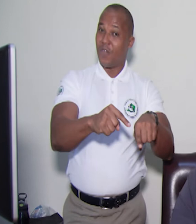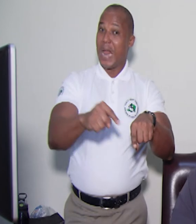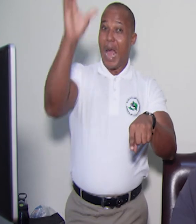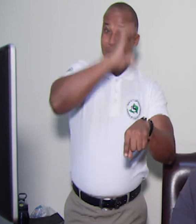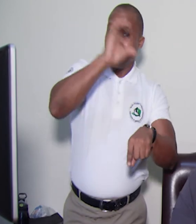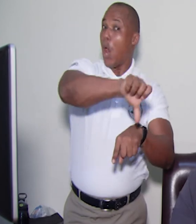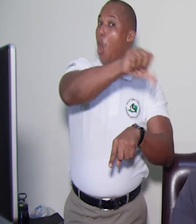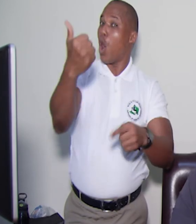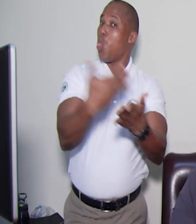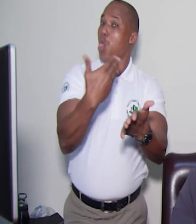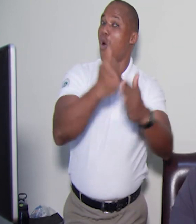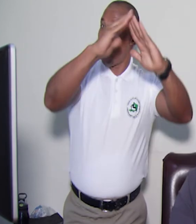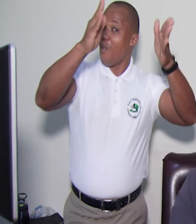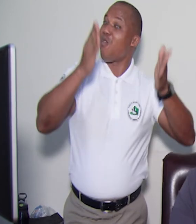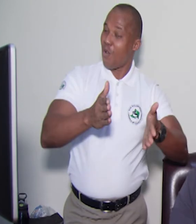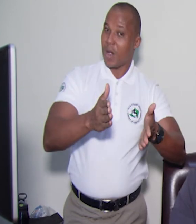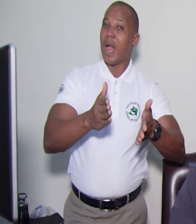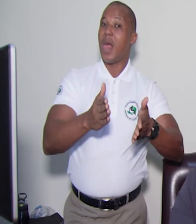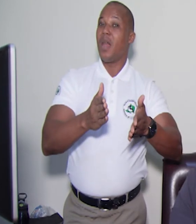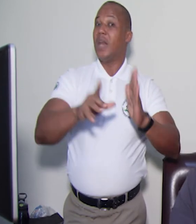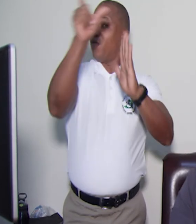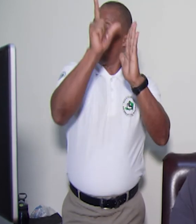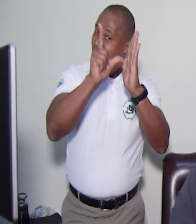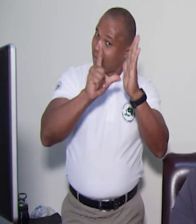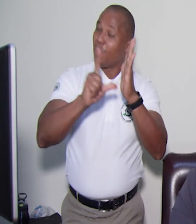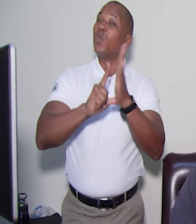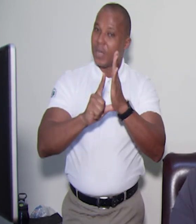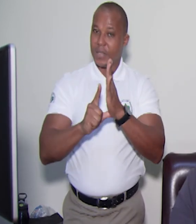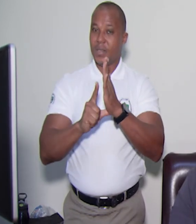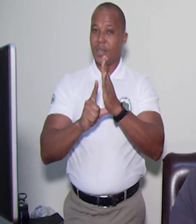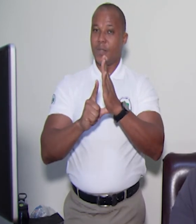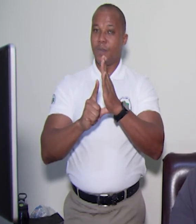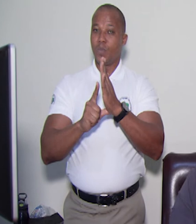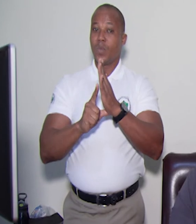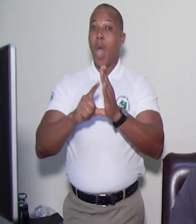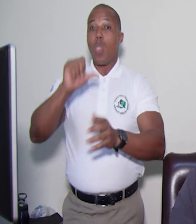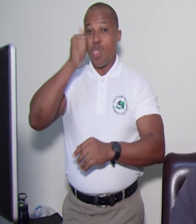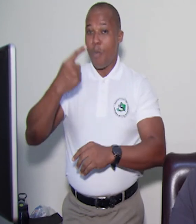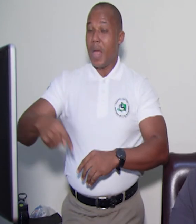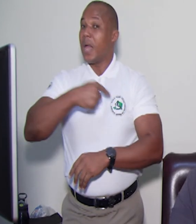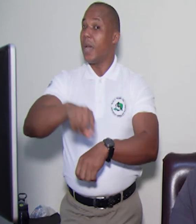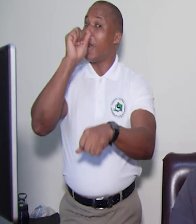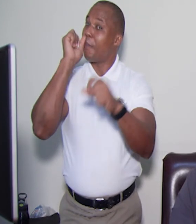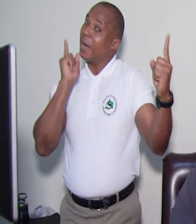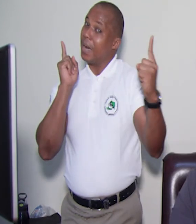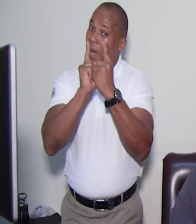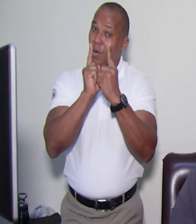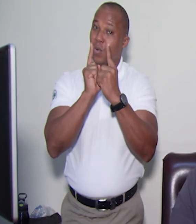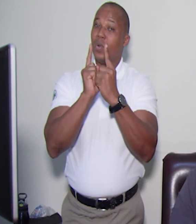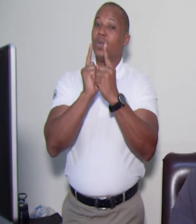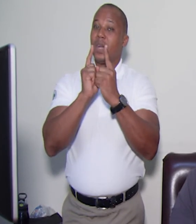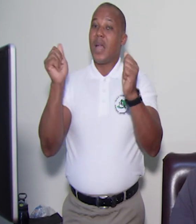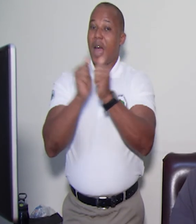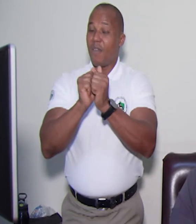ki vremen nan bezwe reel la, pou yo kapab ou retoune la kaye yo, e demen si je ve, nan fè tout sa nou konen, pou nou fon rankont otou de sa,